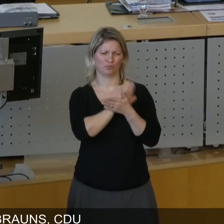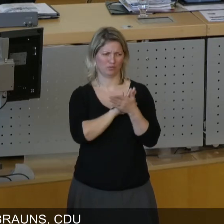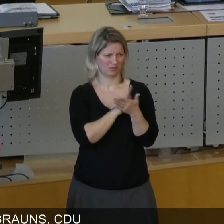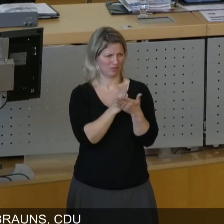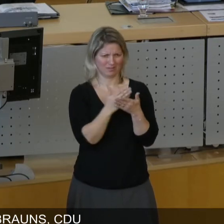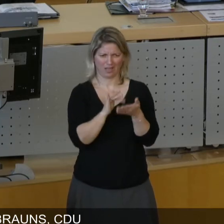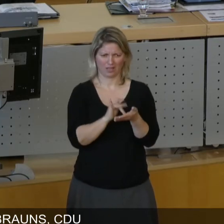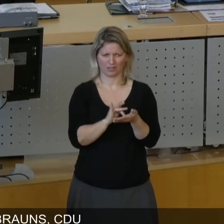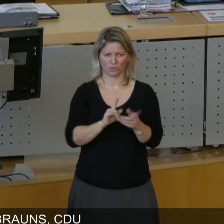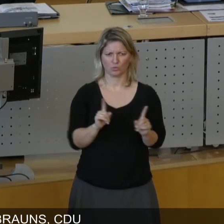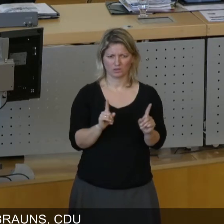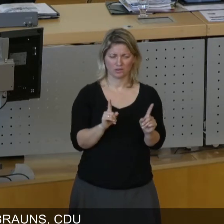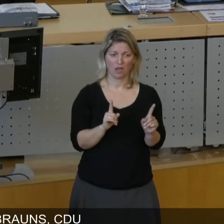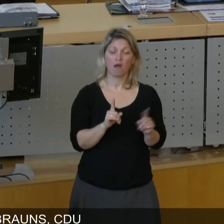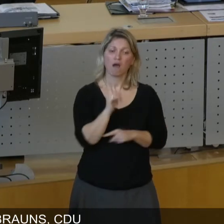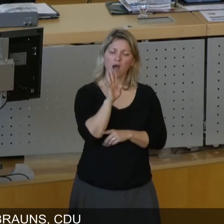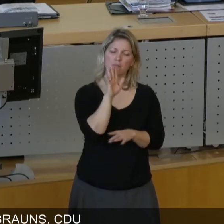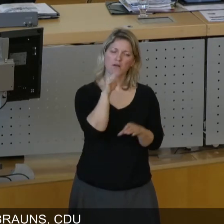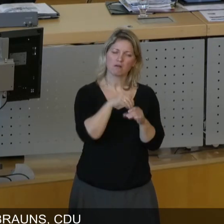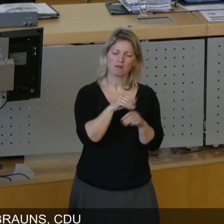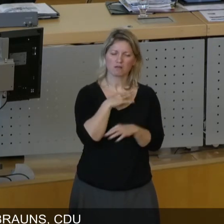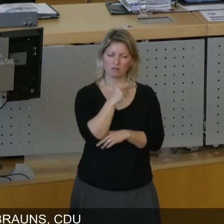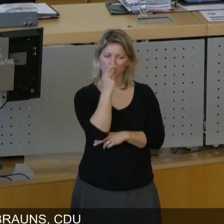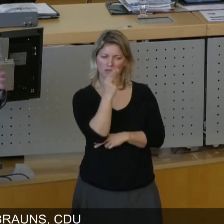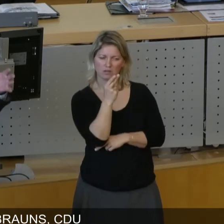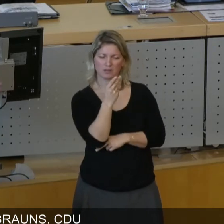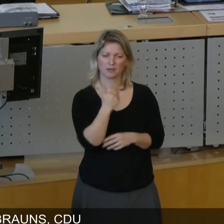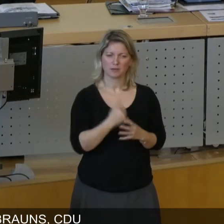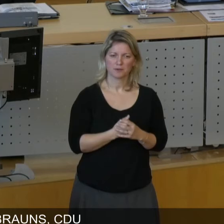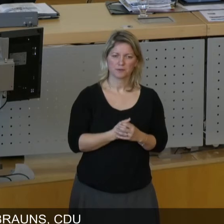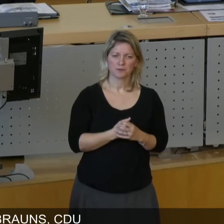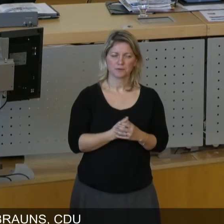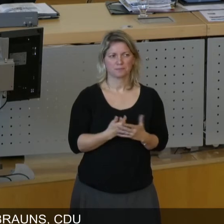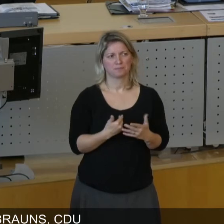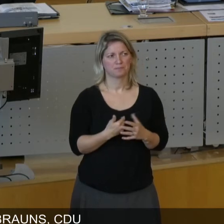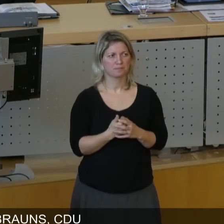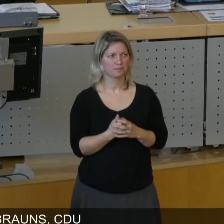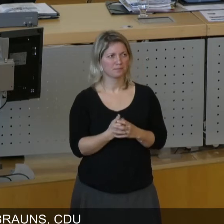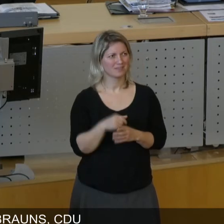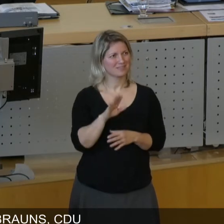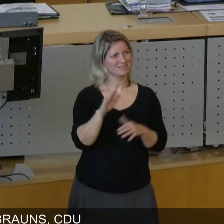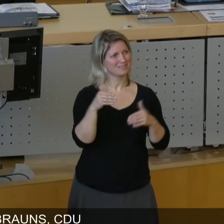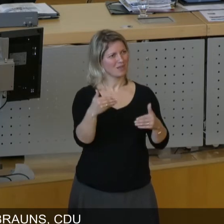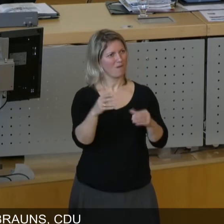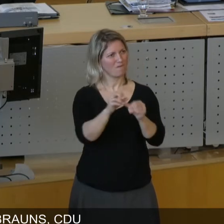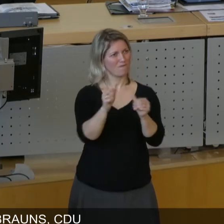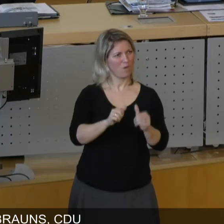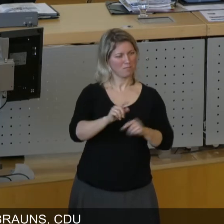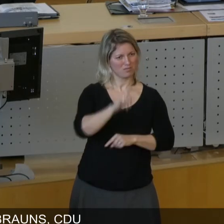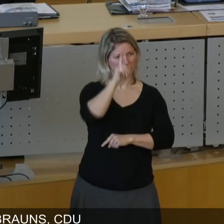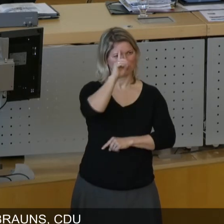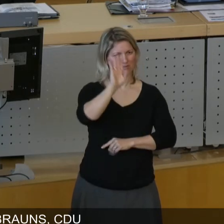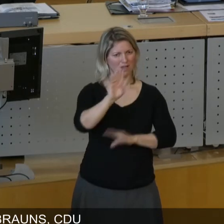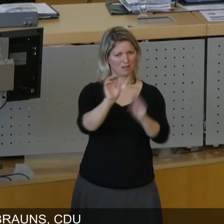Nur die Frage an der Sache ist, und das ist immer so ein gewisses Denkmuster, wo dann der eine oder